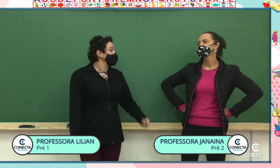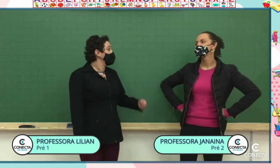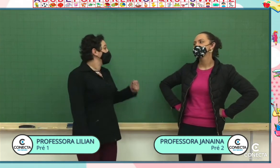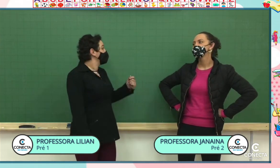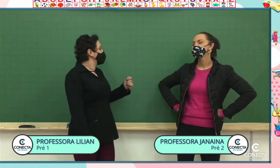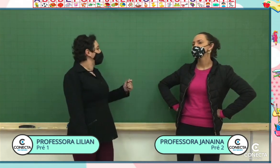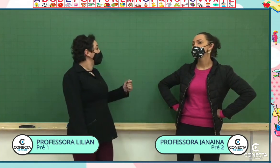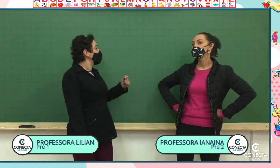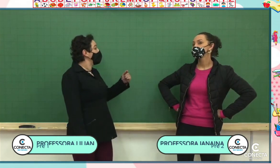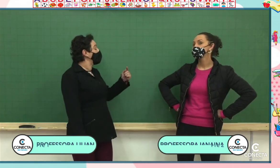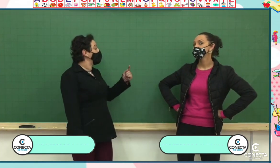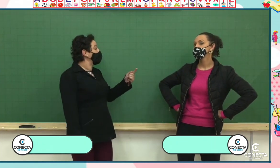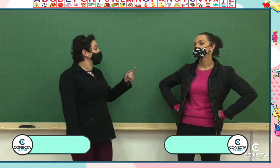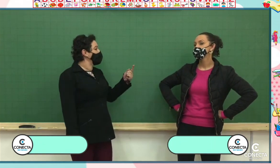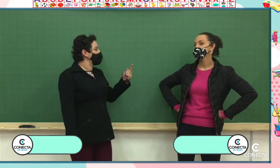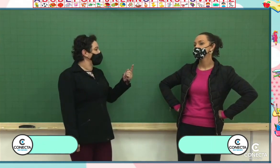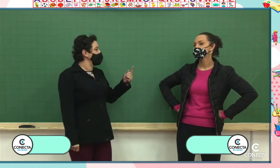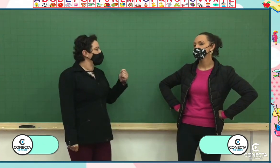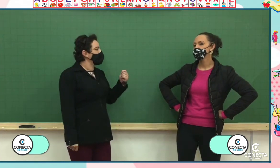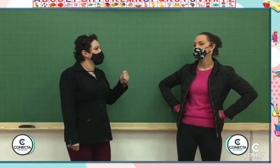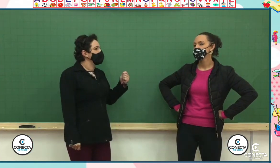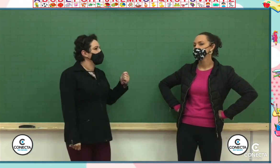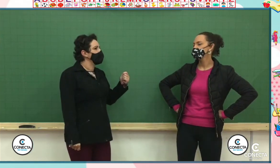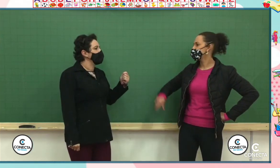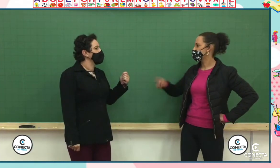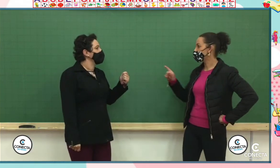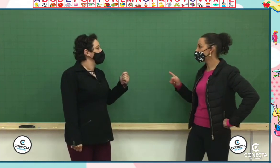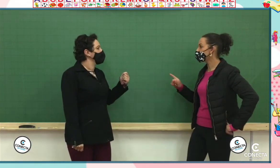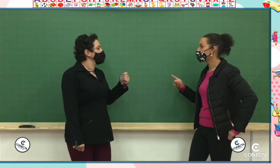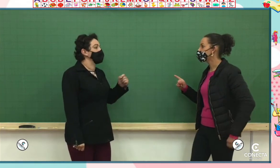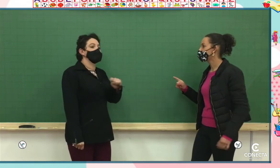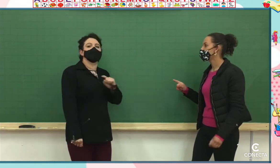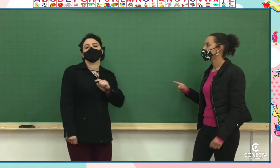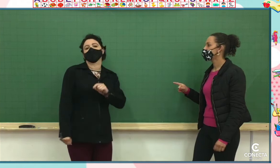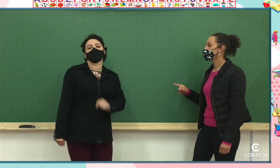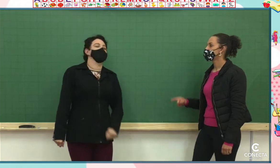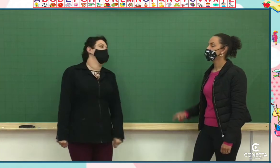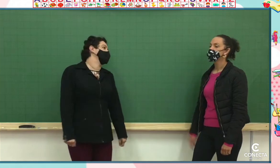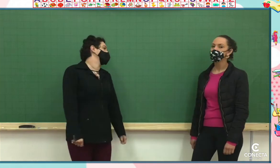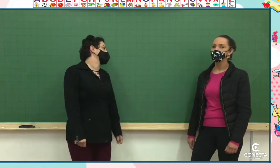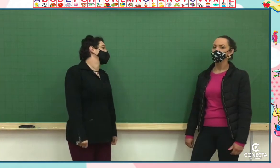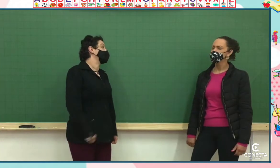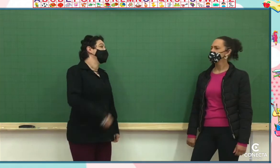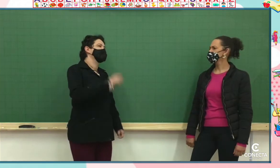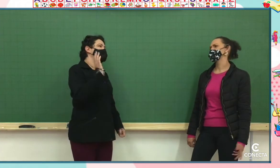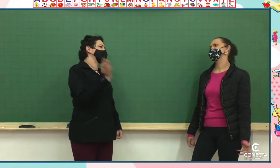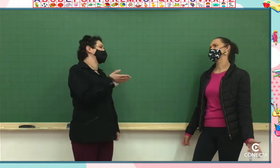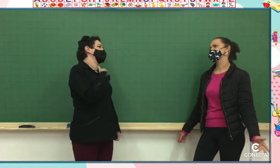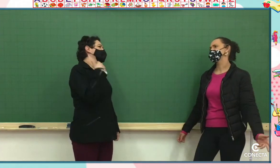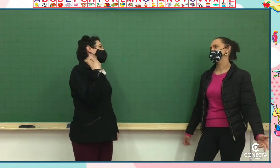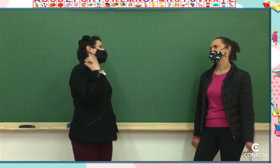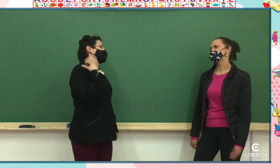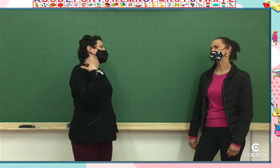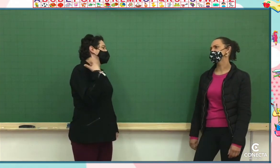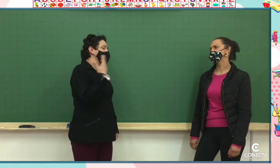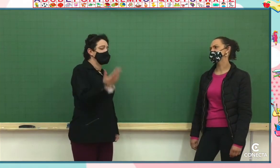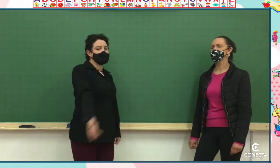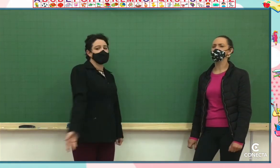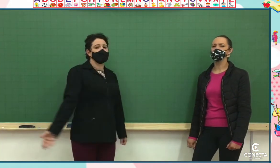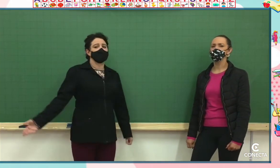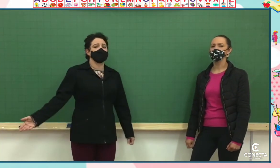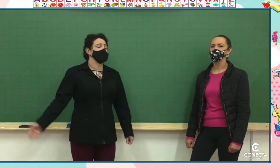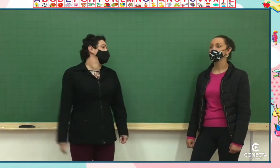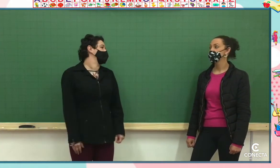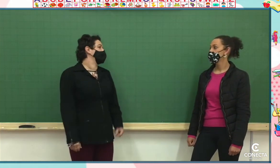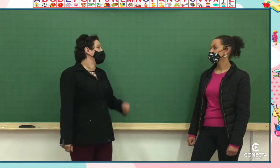é dia 8 de setembro? Não, professora. Nós já estamos em setembro,